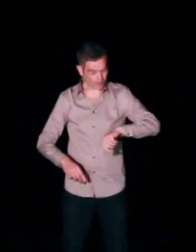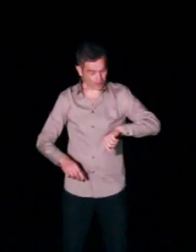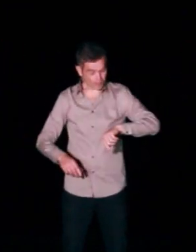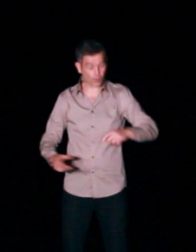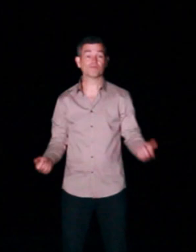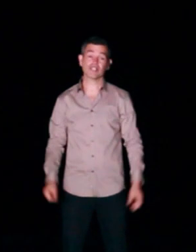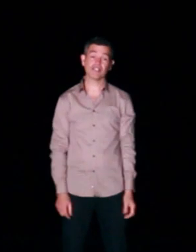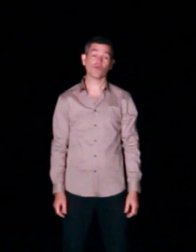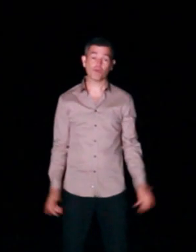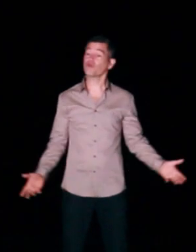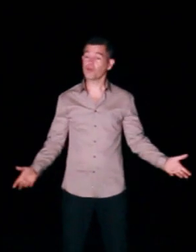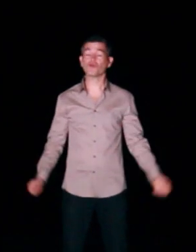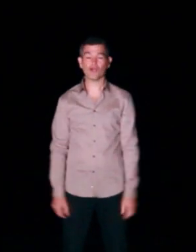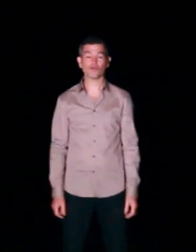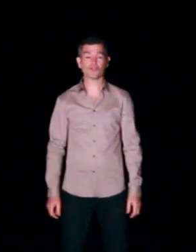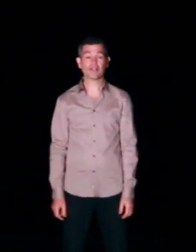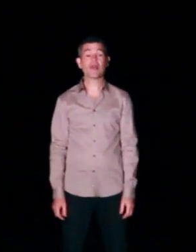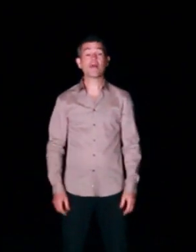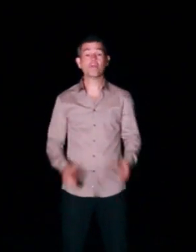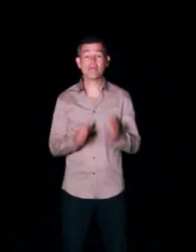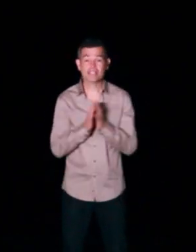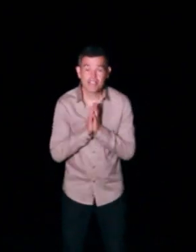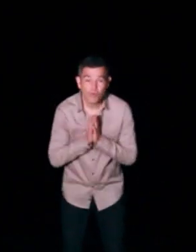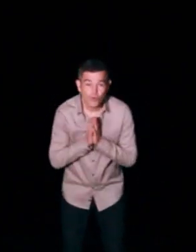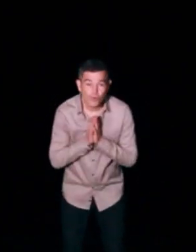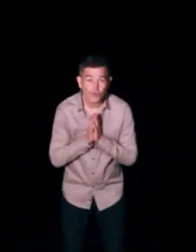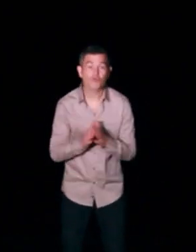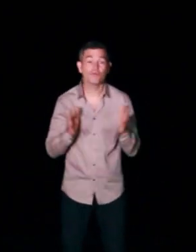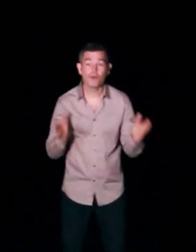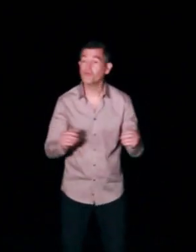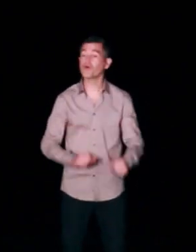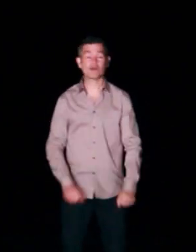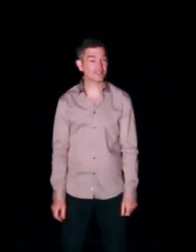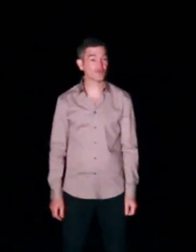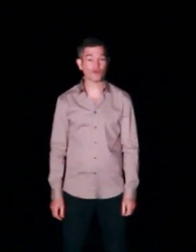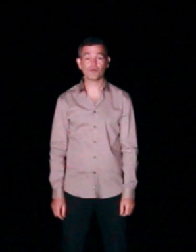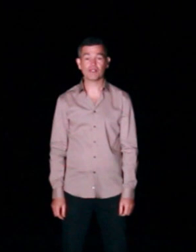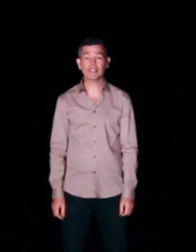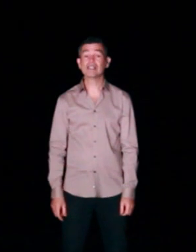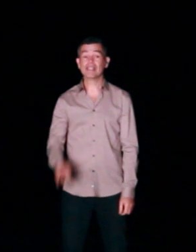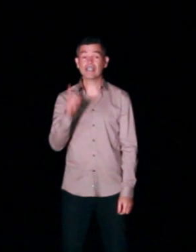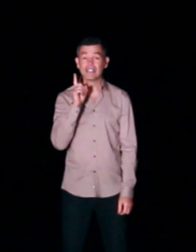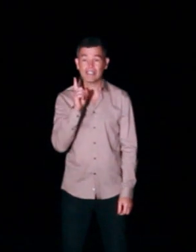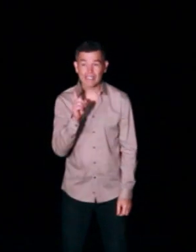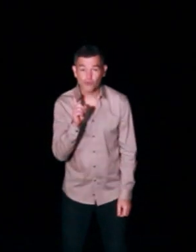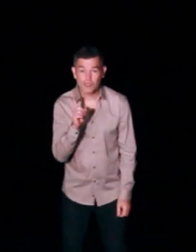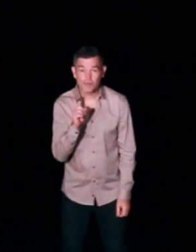bon il est temps pour moi de reprendre la route merci beaucoup pour ce beau moment passé ensemble et n'oubliez